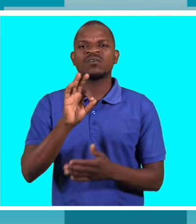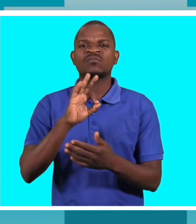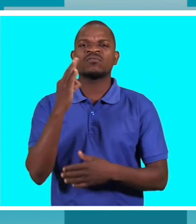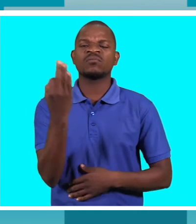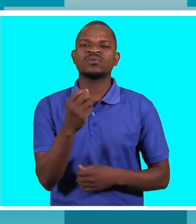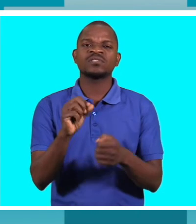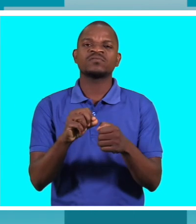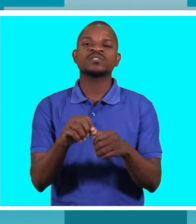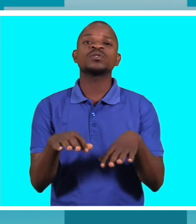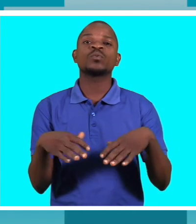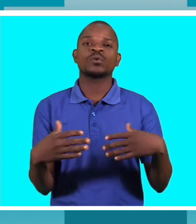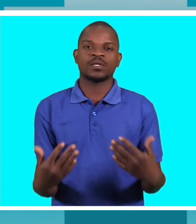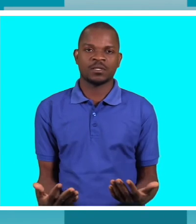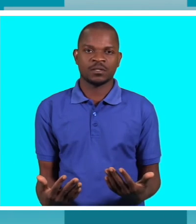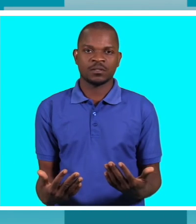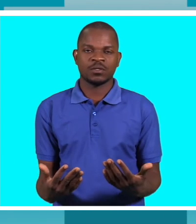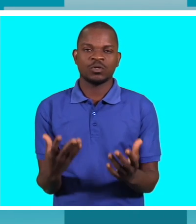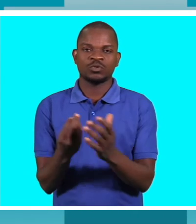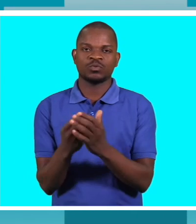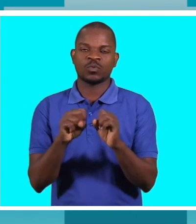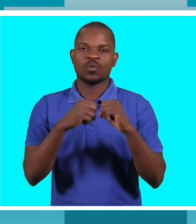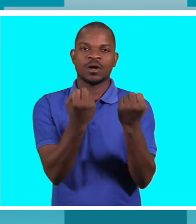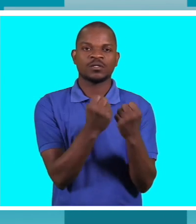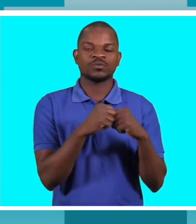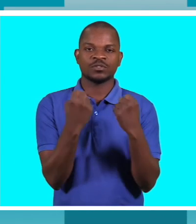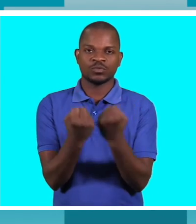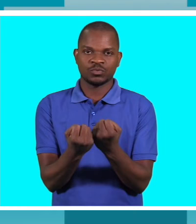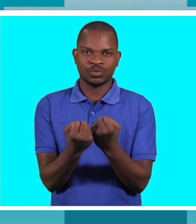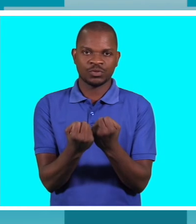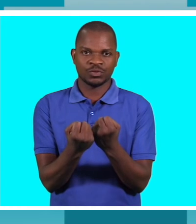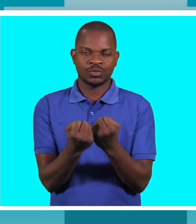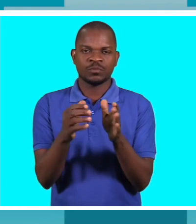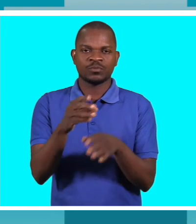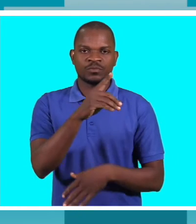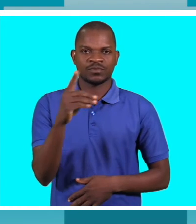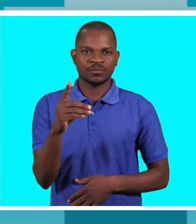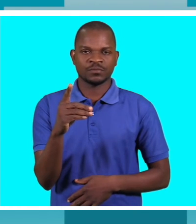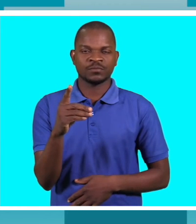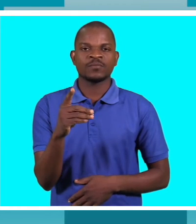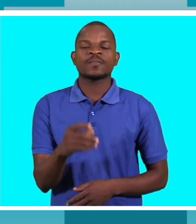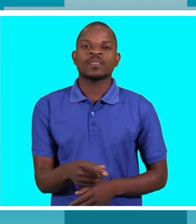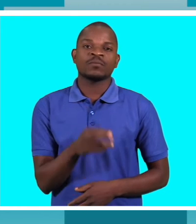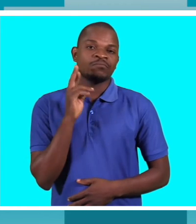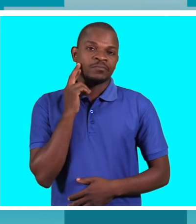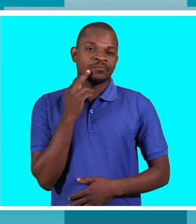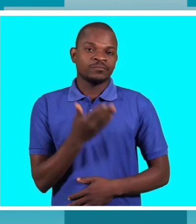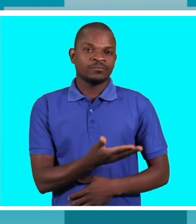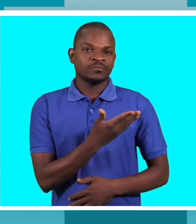as outras organizações da sociedade civil que olham nesta camada social no plano estratégico